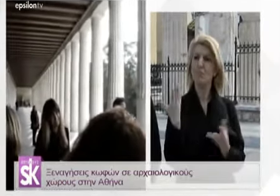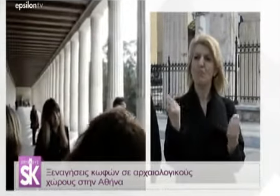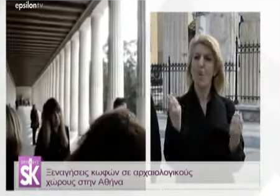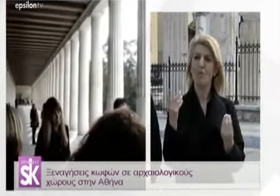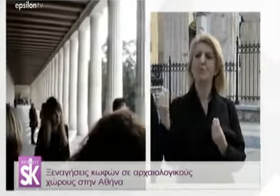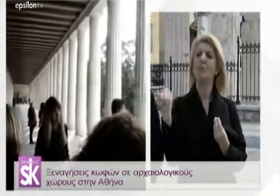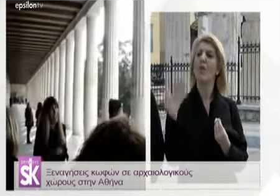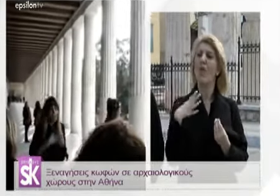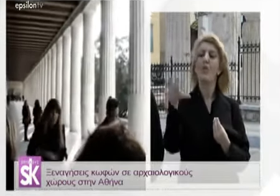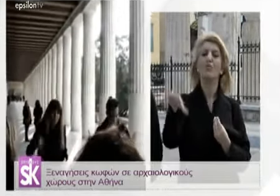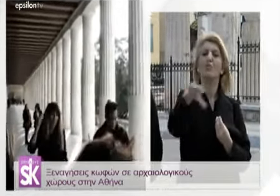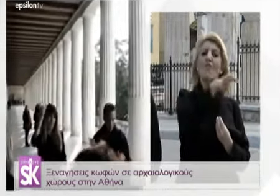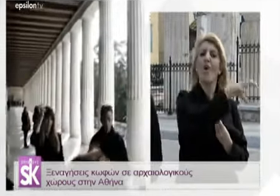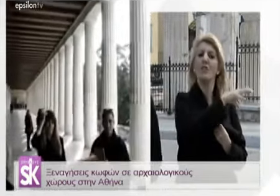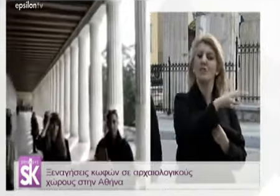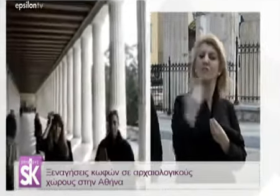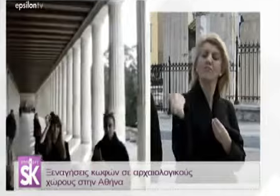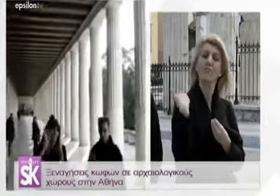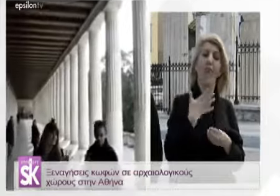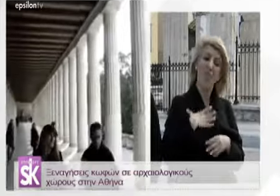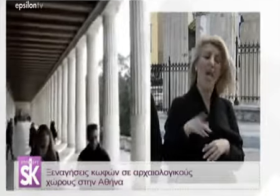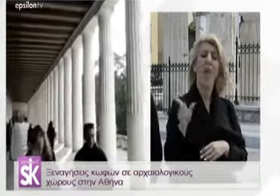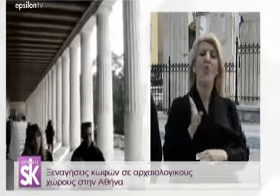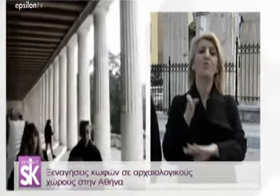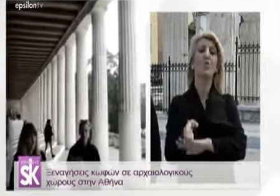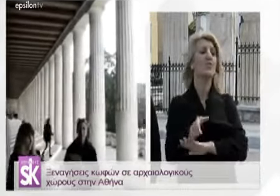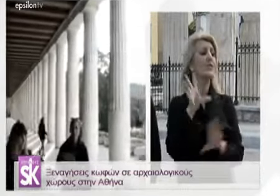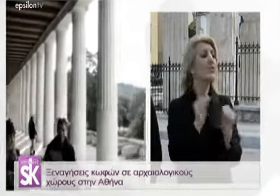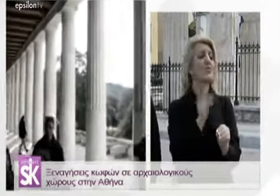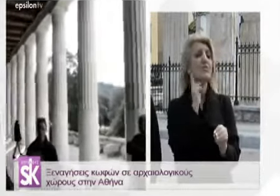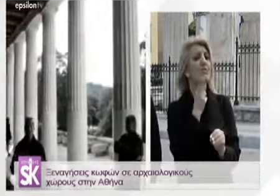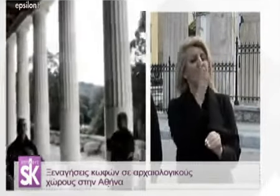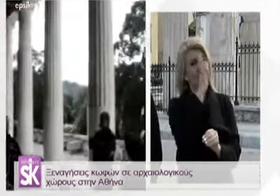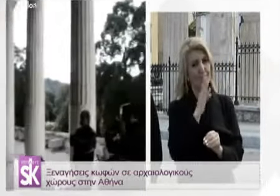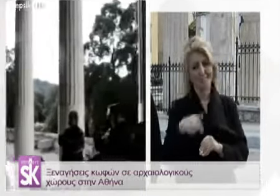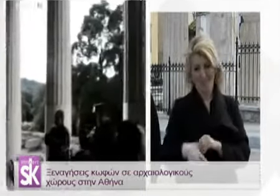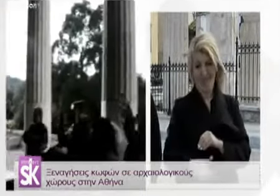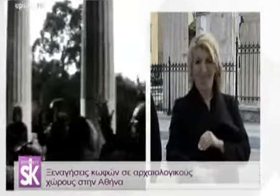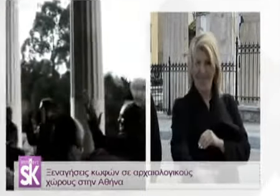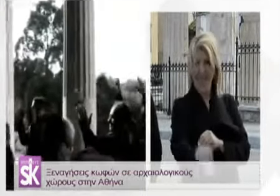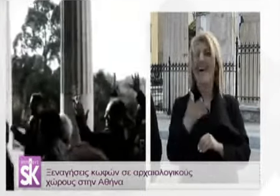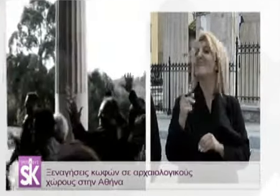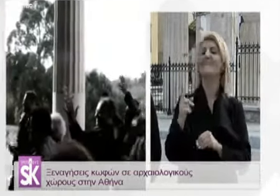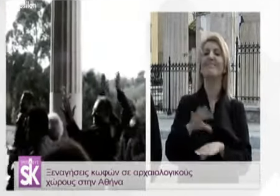να κάνουν και τις δικές τους ξεναγήσεις προσβάσιμες. Τώρα σε λίγο καιρό θα κάνουμε και μια ξεναγήση στο Σοφικό